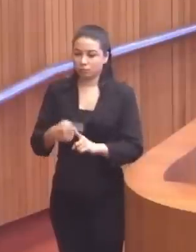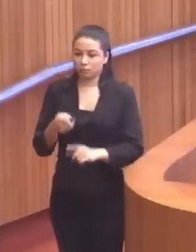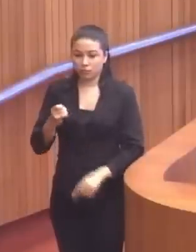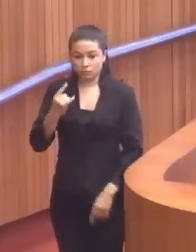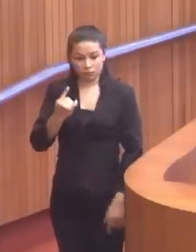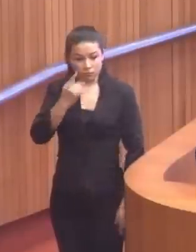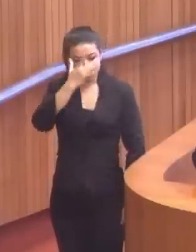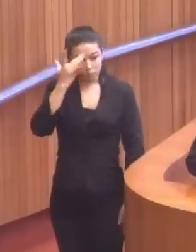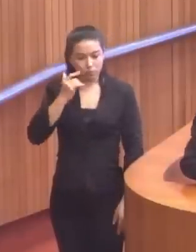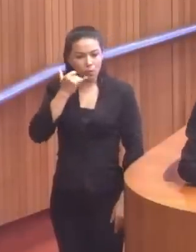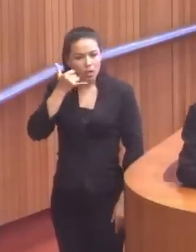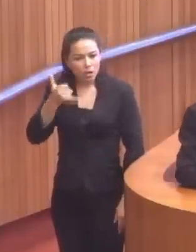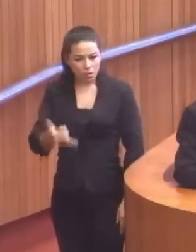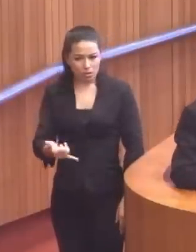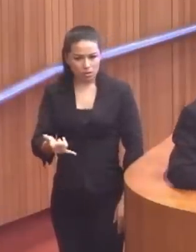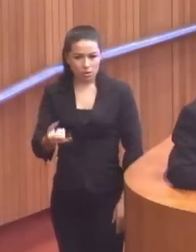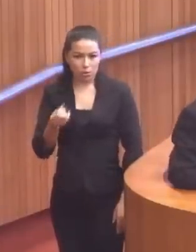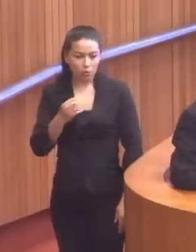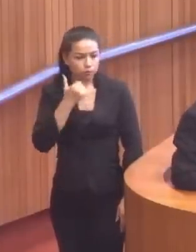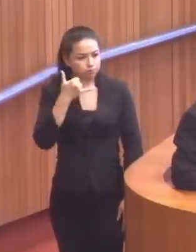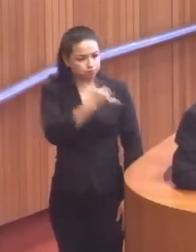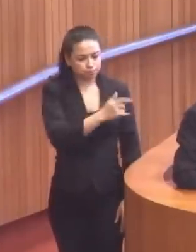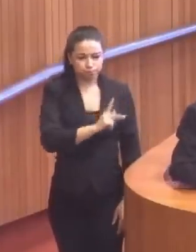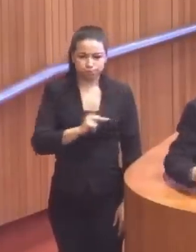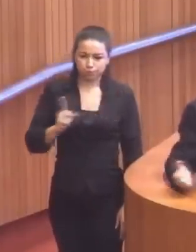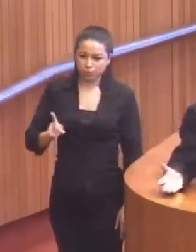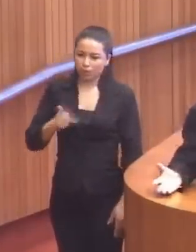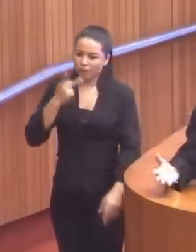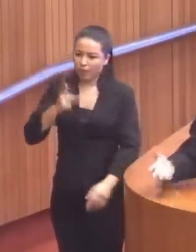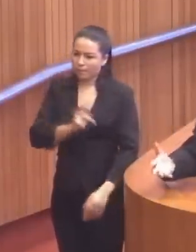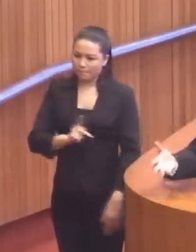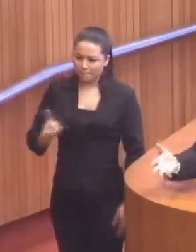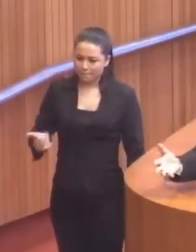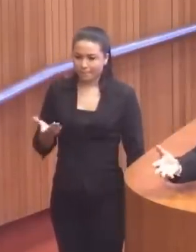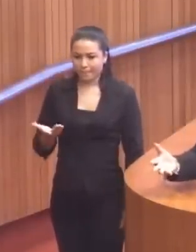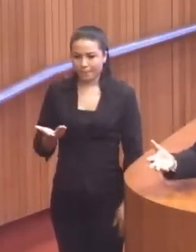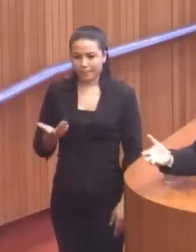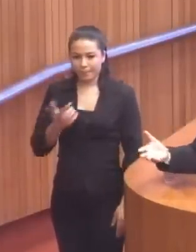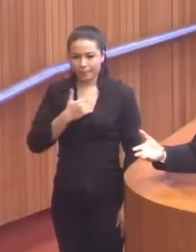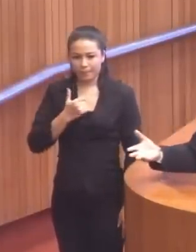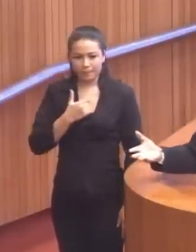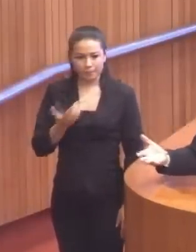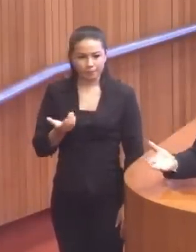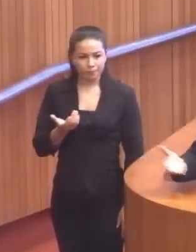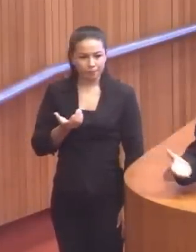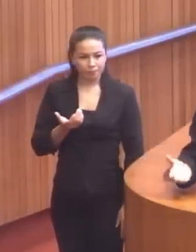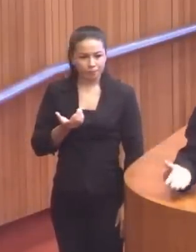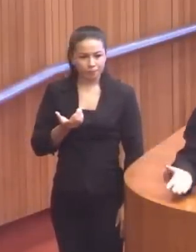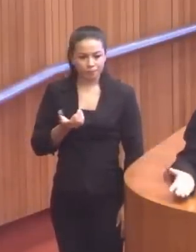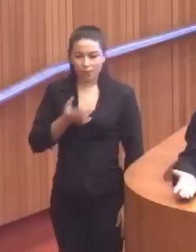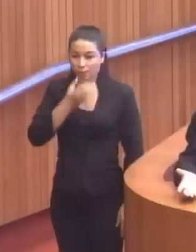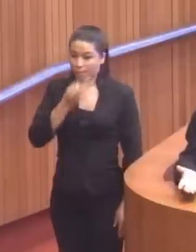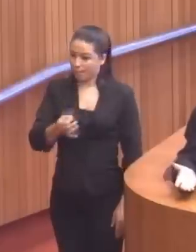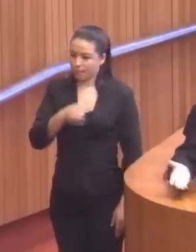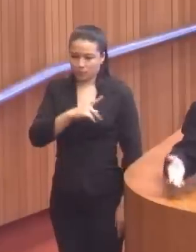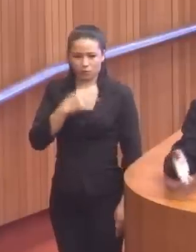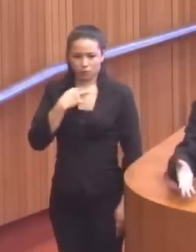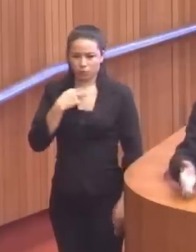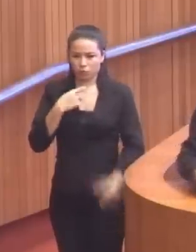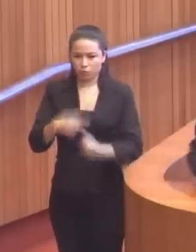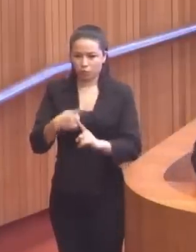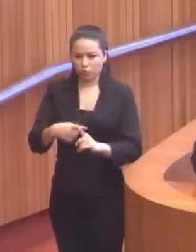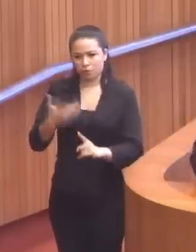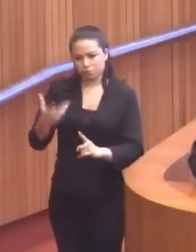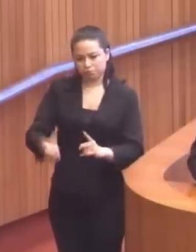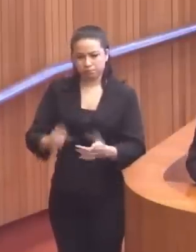Porque se uma pessoa me liga, ou liga para o presidente, diz, presidente, eu vou tomar uma opinião, ele não pode dar,